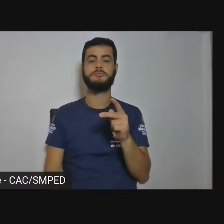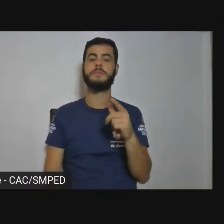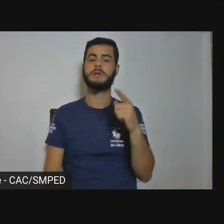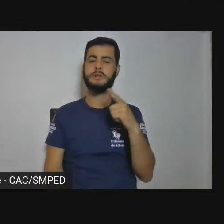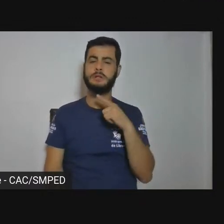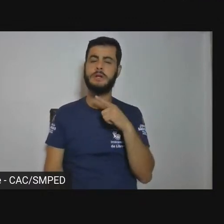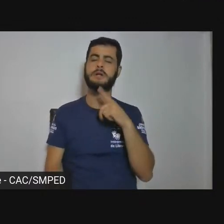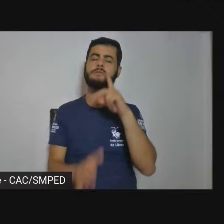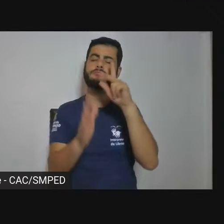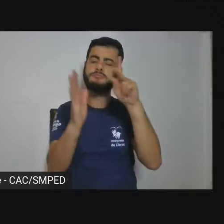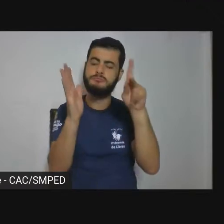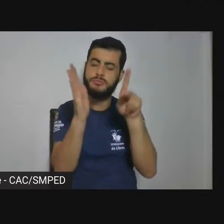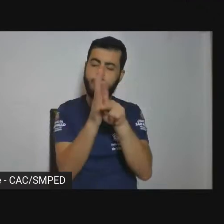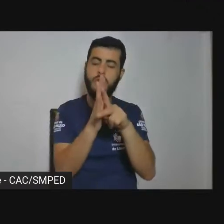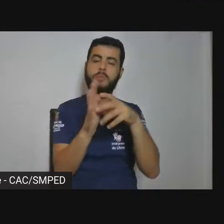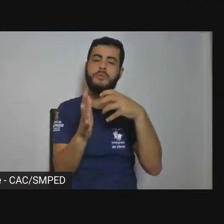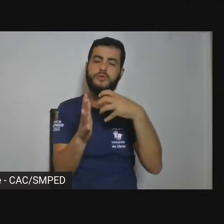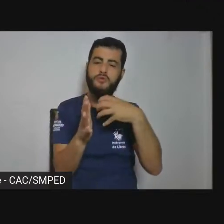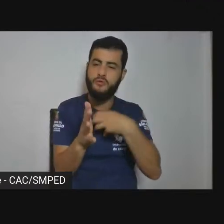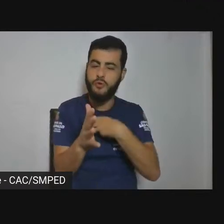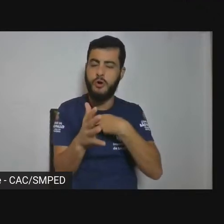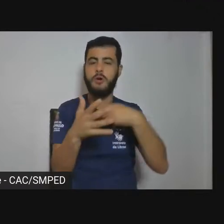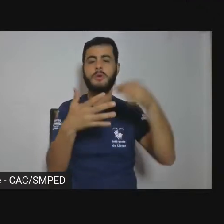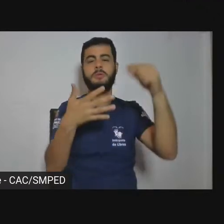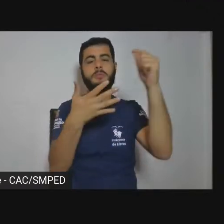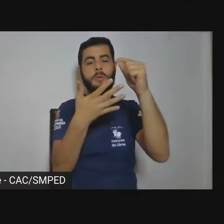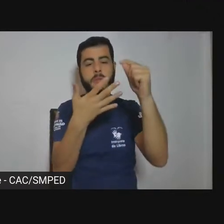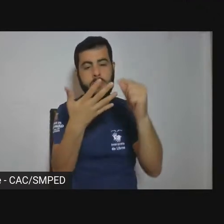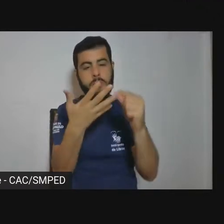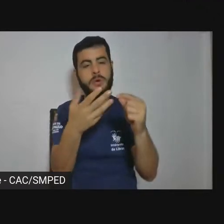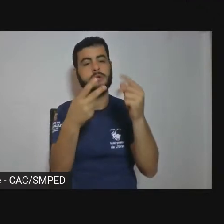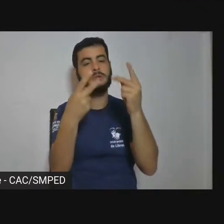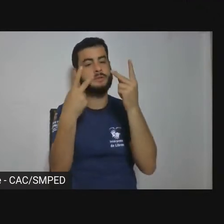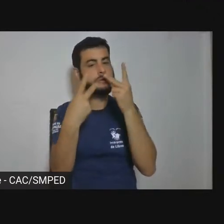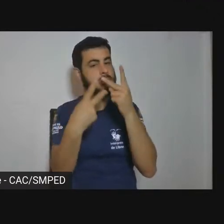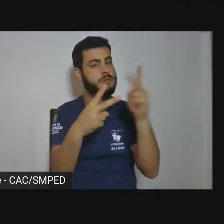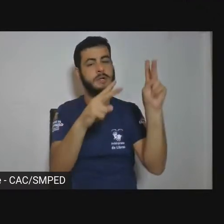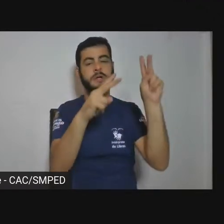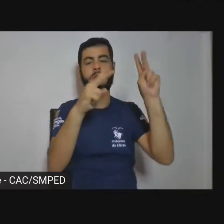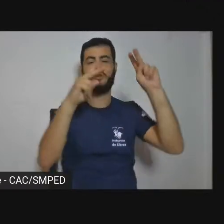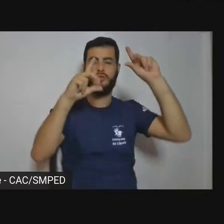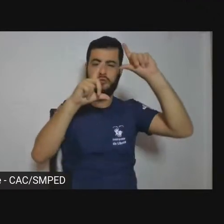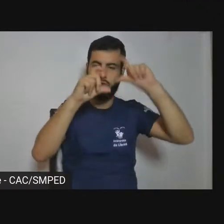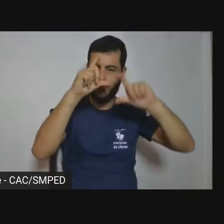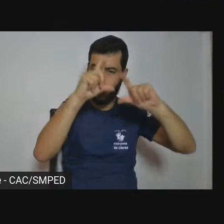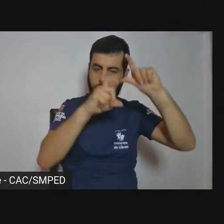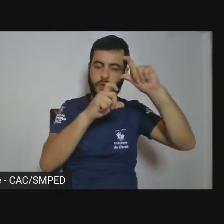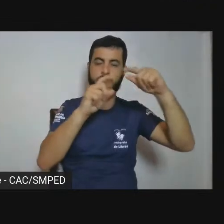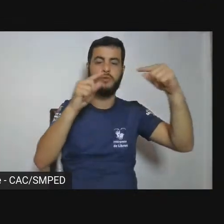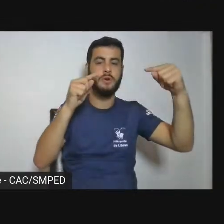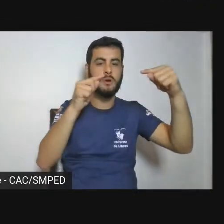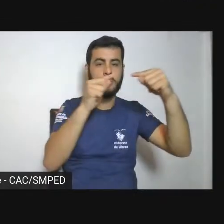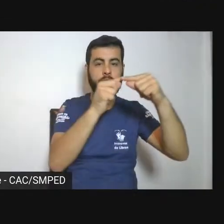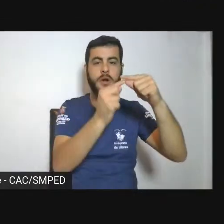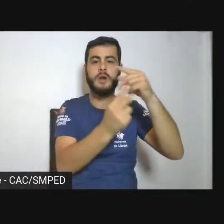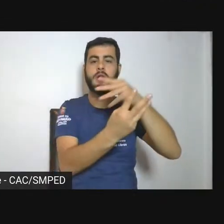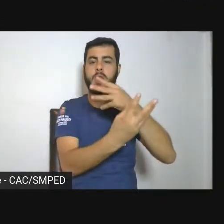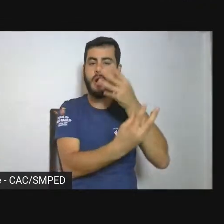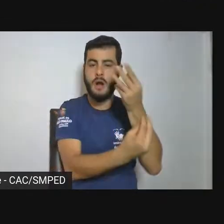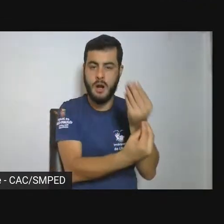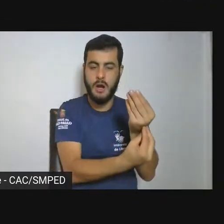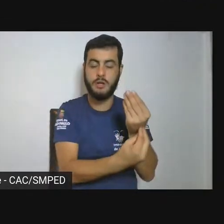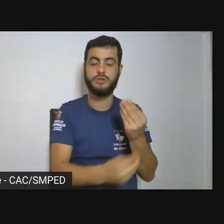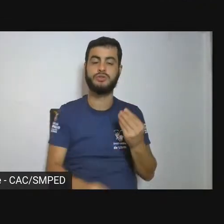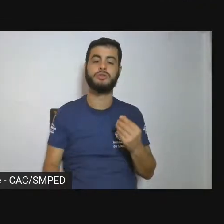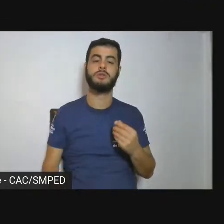que são de várias áreas, são da fotografia e são da arte. Então, me parece que o